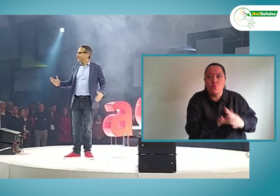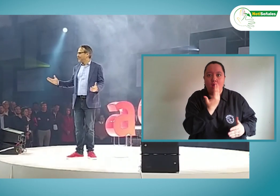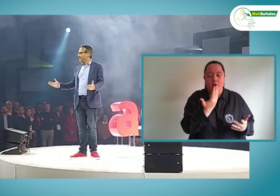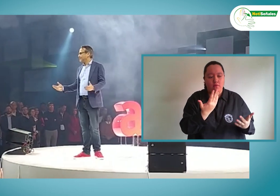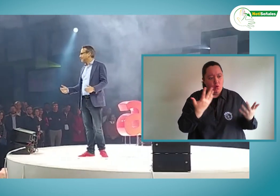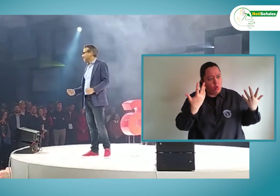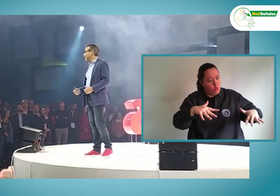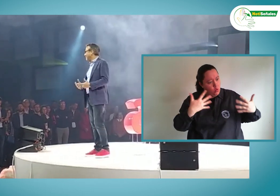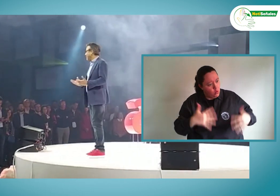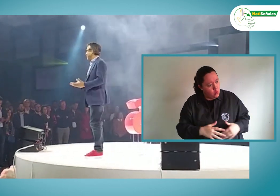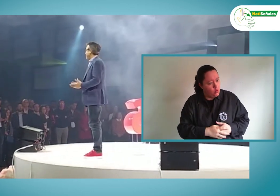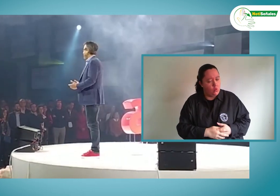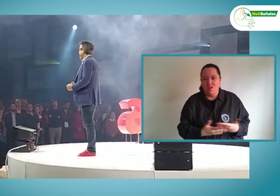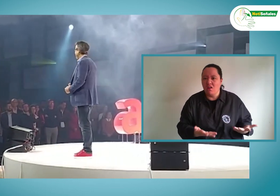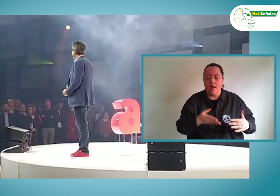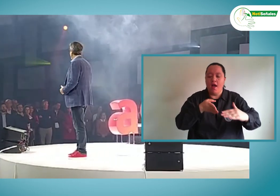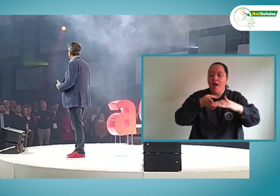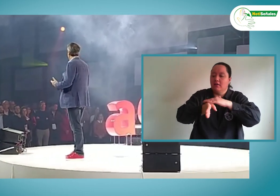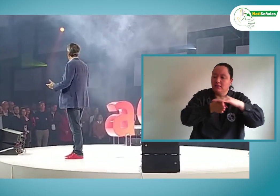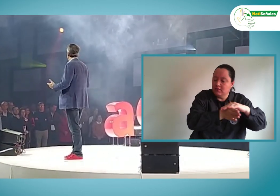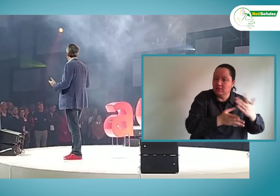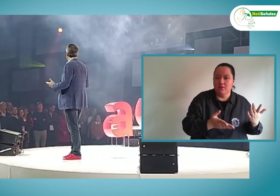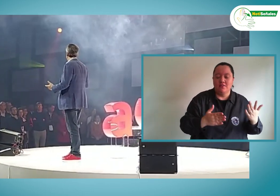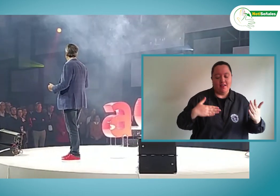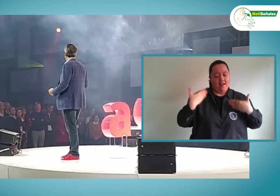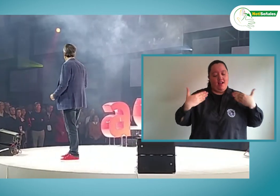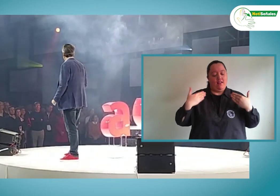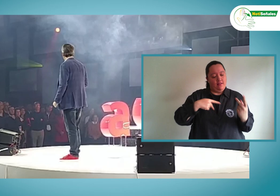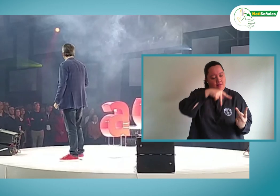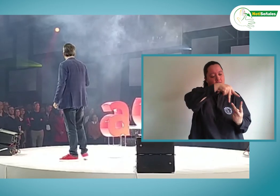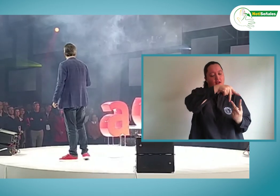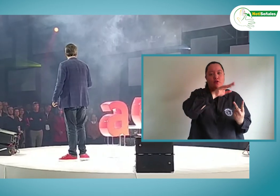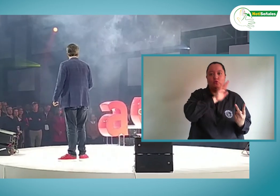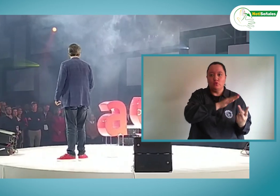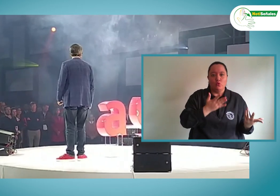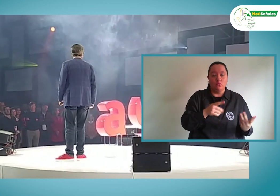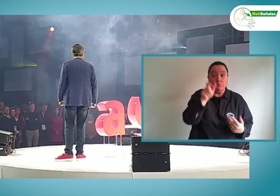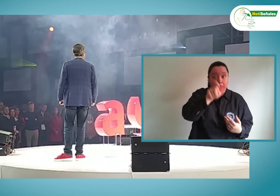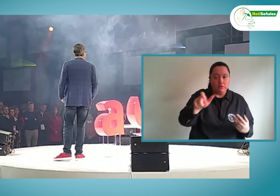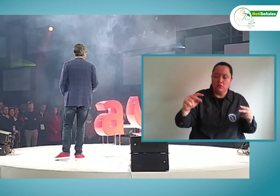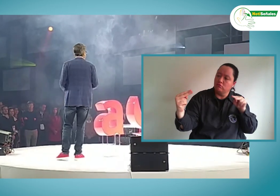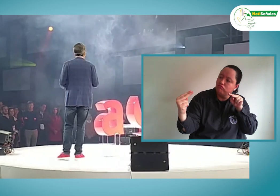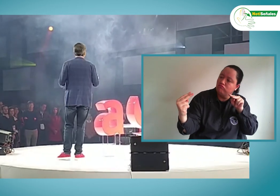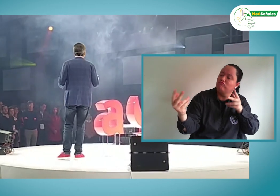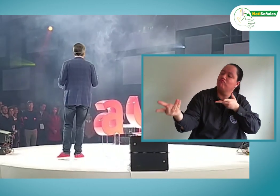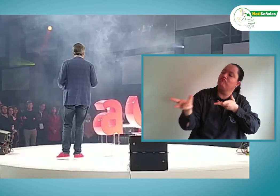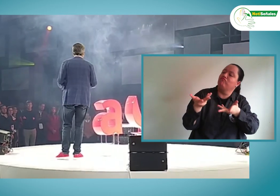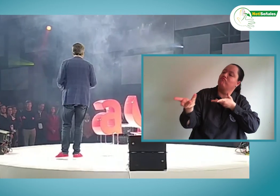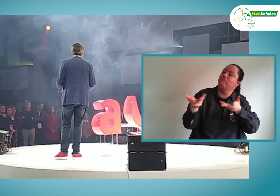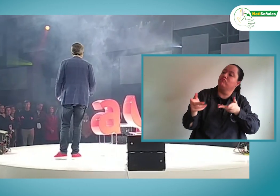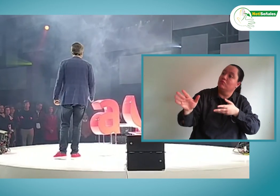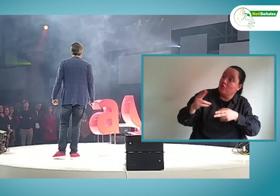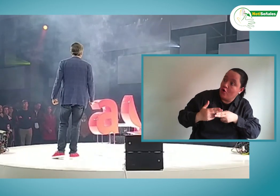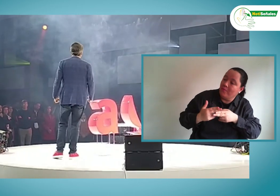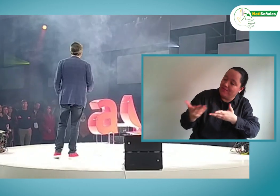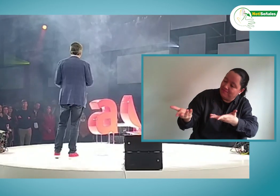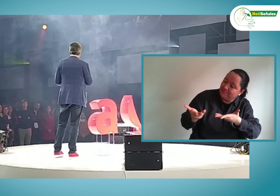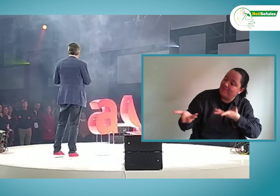renovada, una Avianca amigable, ágil, accesible y alegre. Una Avianca que te mira de frente y que te